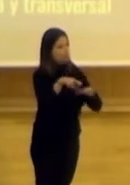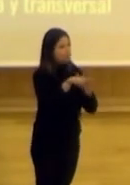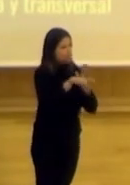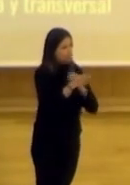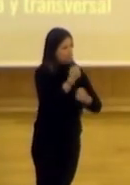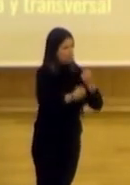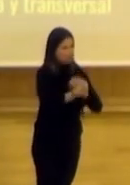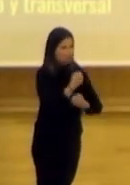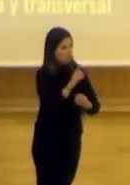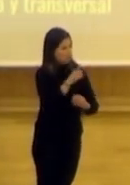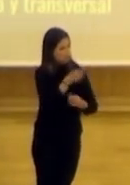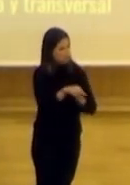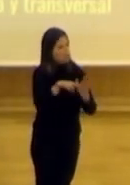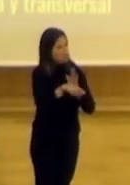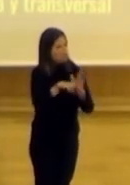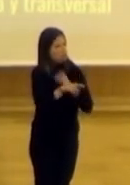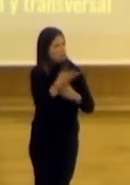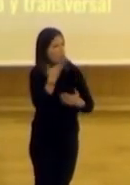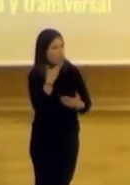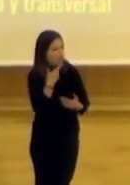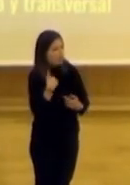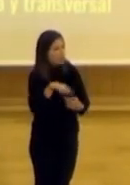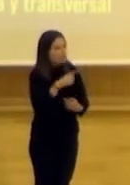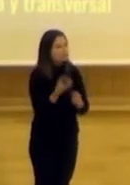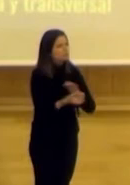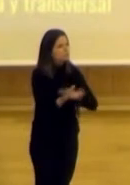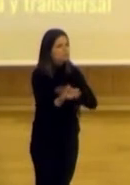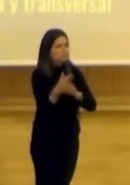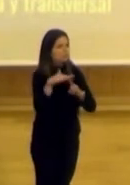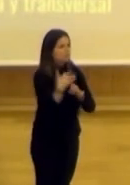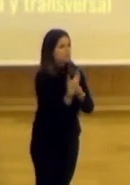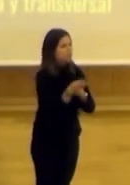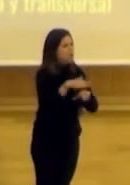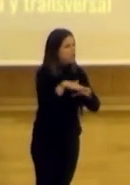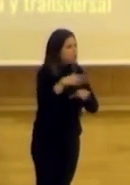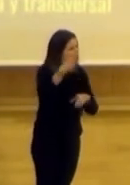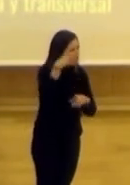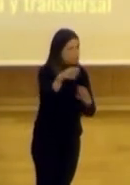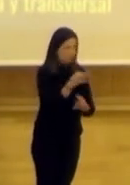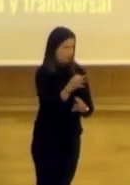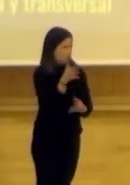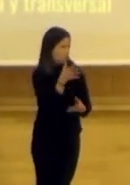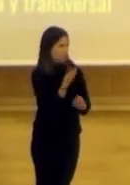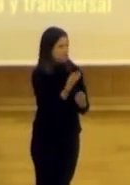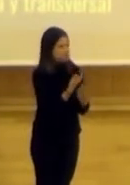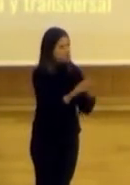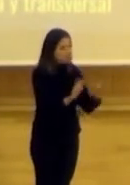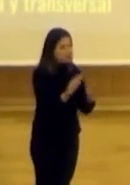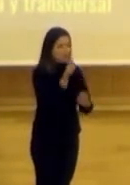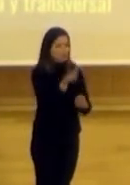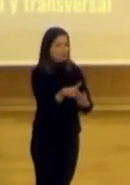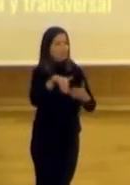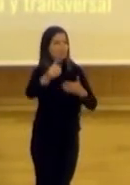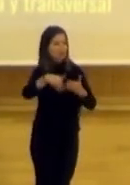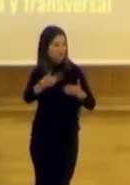económicos, sino recursos cognoscitivos. Muchas cosas que pasan y de los saberes se le escapan a los gobiernos, por eso necesita coordinarse con actores que están por